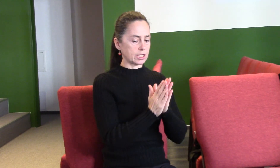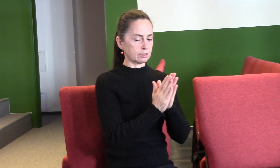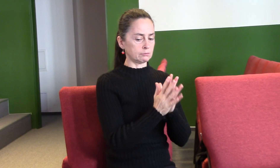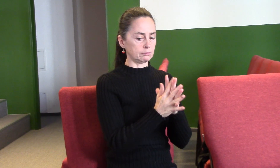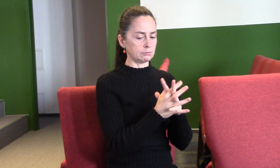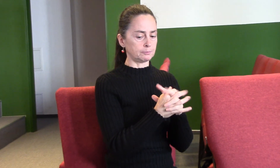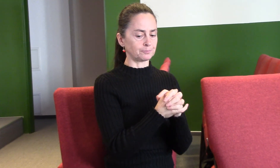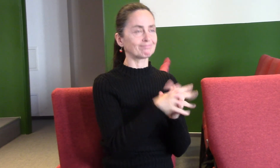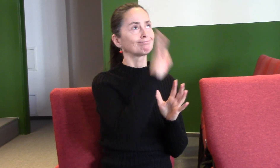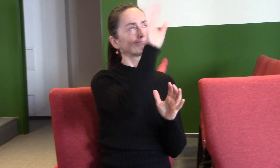Nebeský oče,